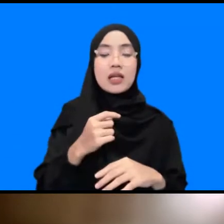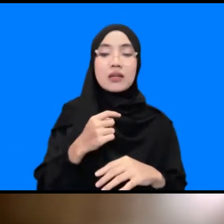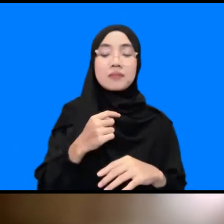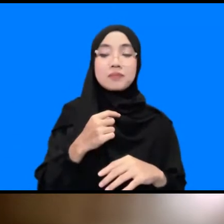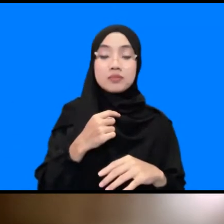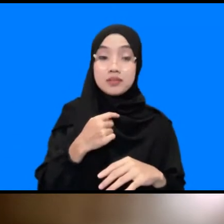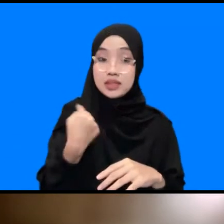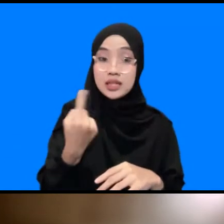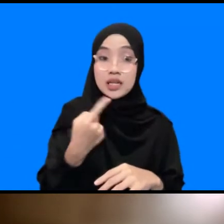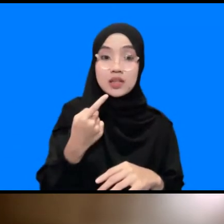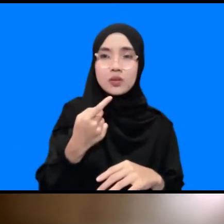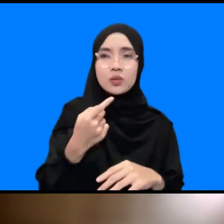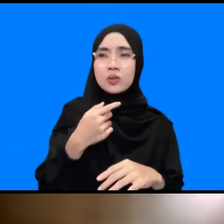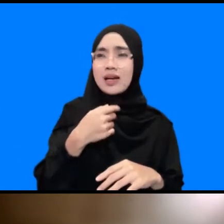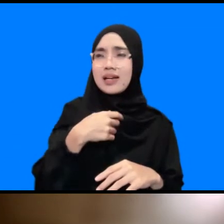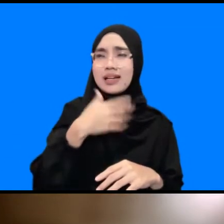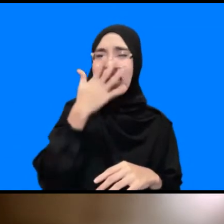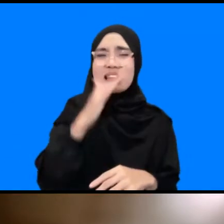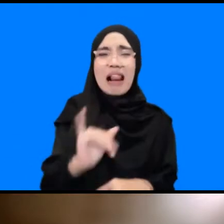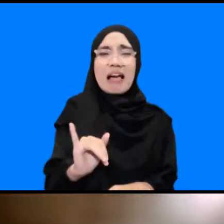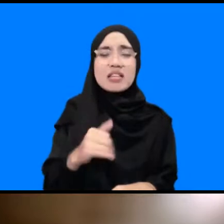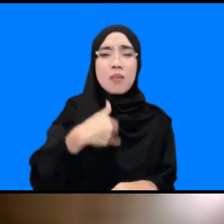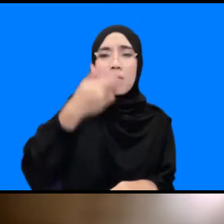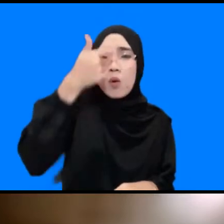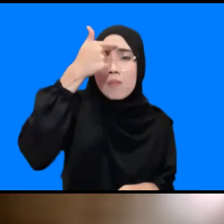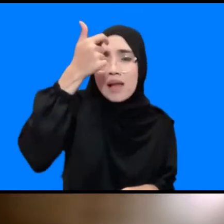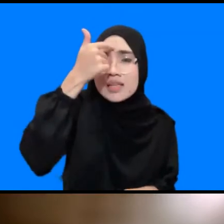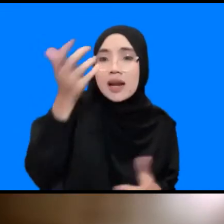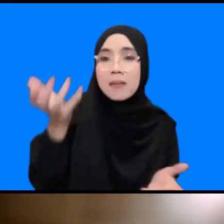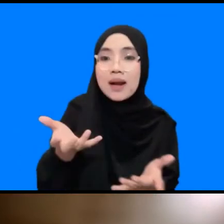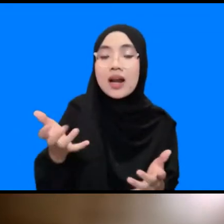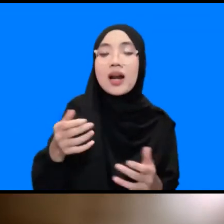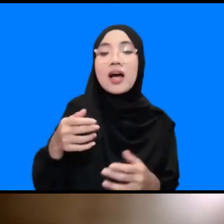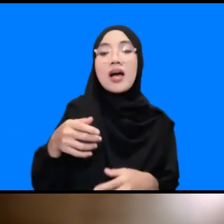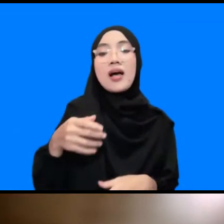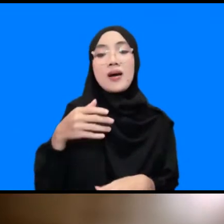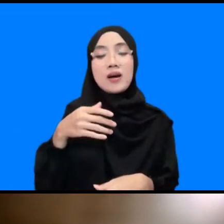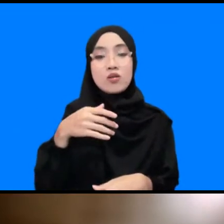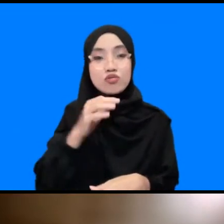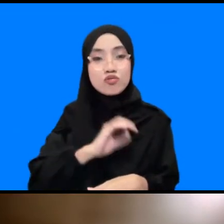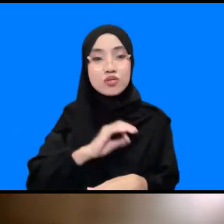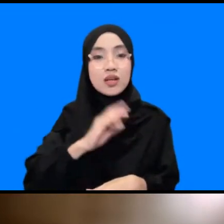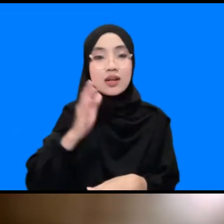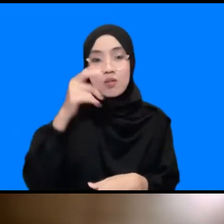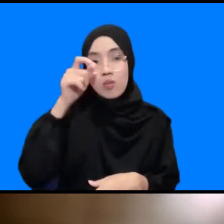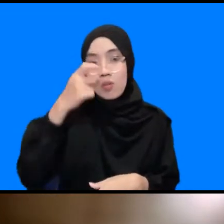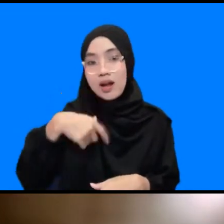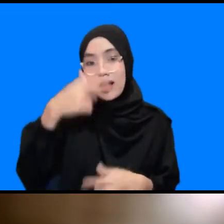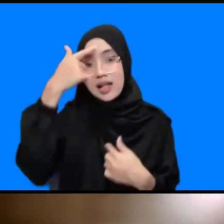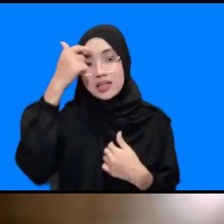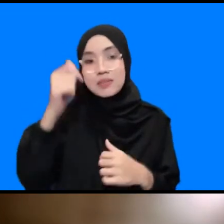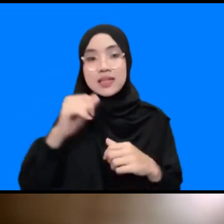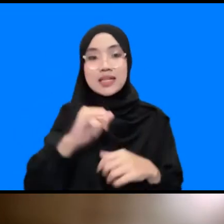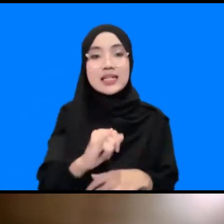gak jelas juga mau belajar dari mana untung ada ahli seperti Irina ada